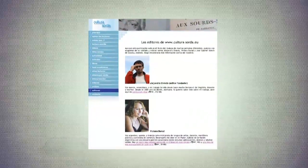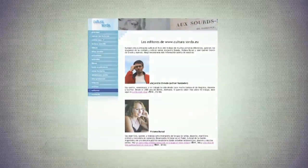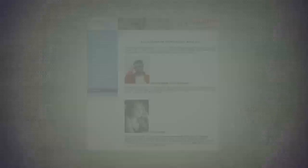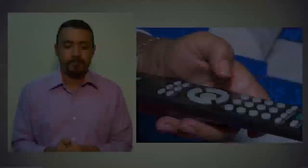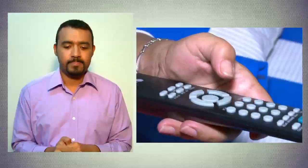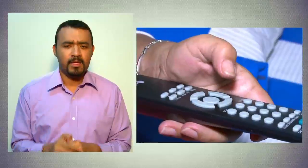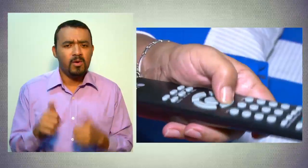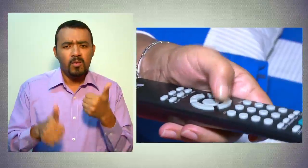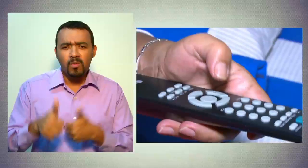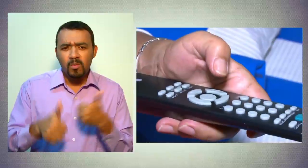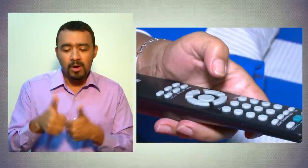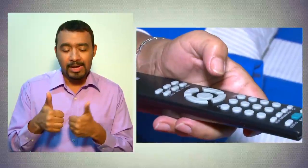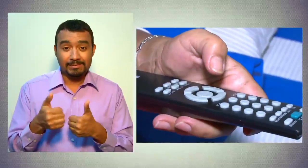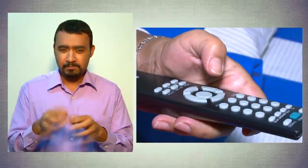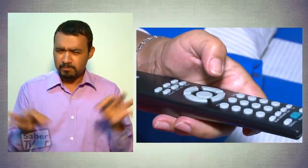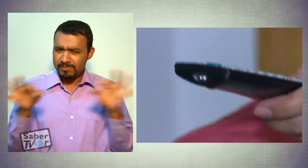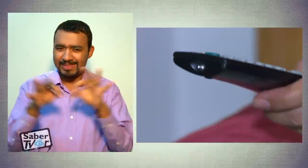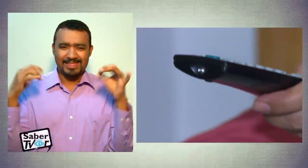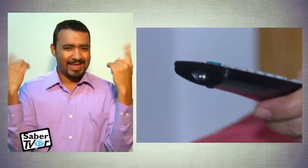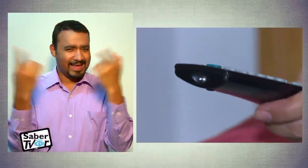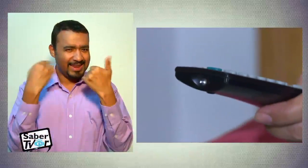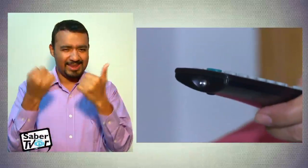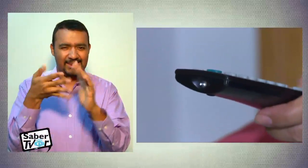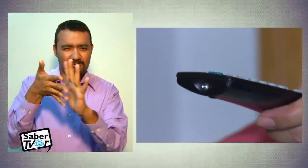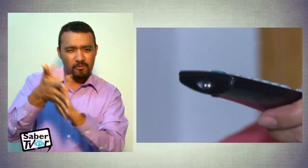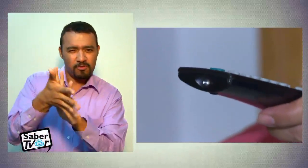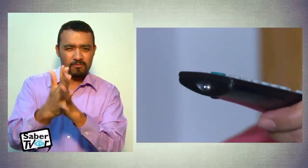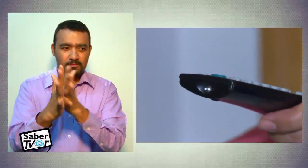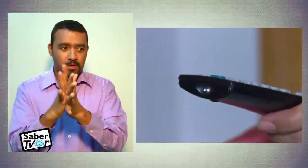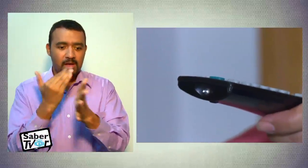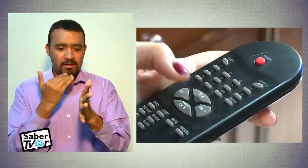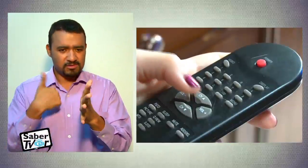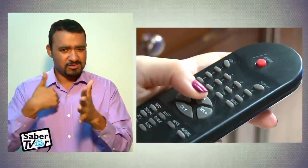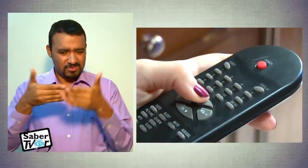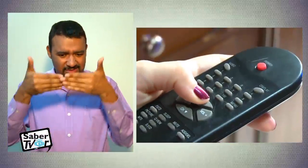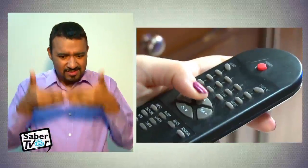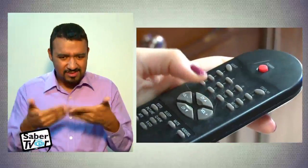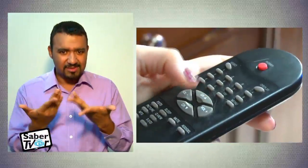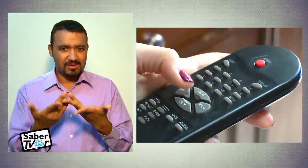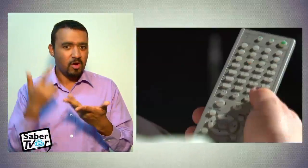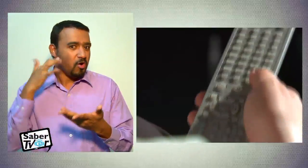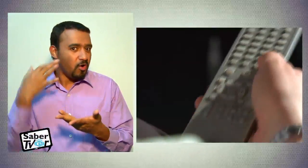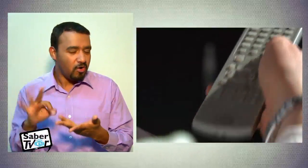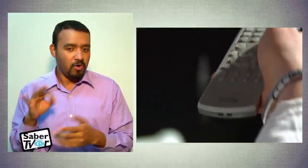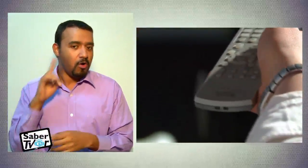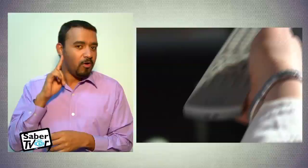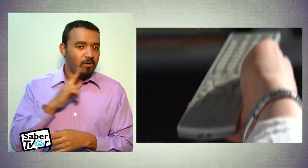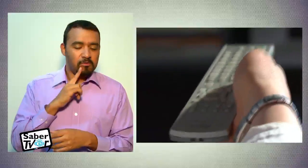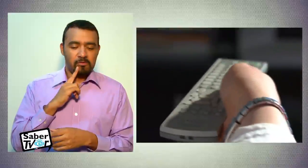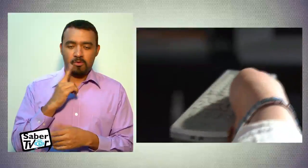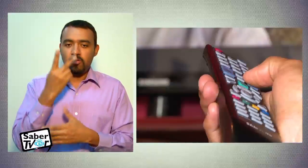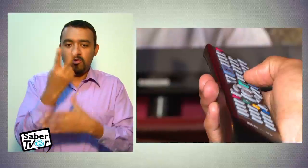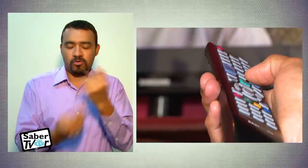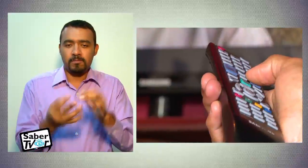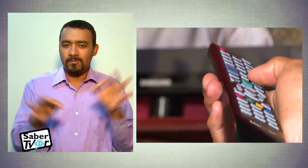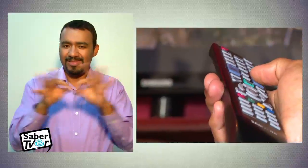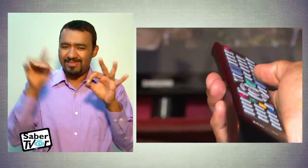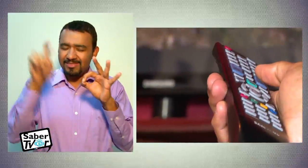La información es un derecho universal, independiente de nuestras dificultades. Tanto oyentes como no oyentes, debemos tener la